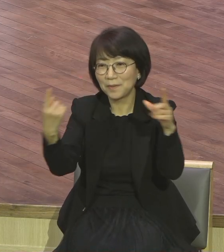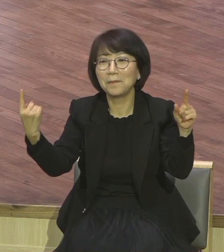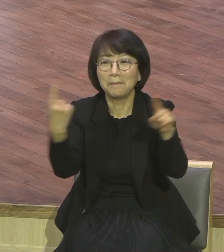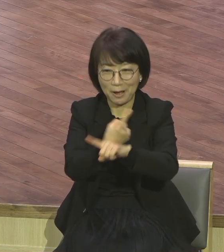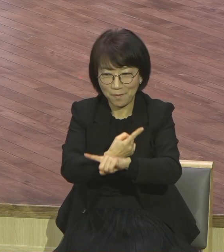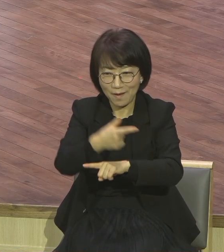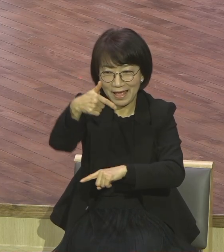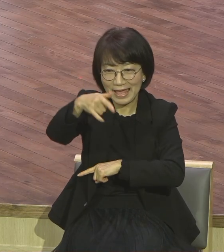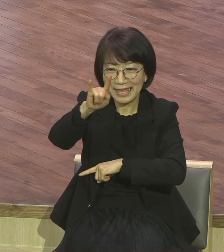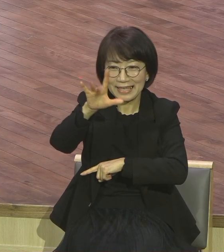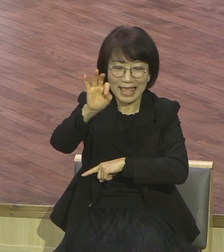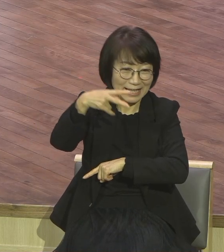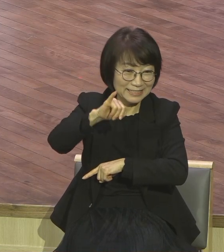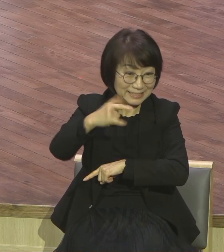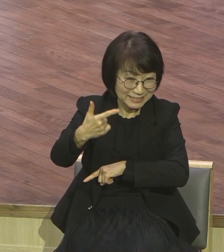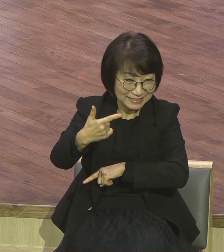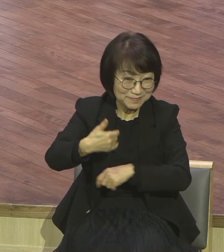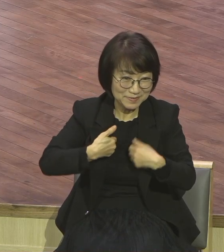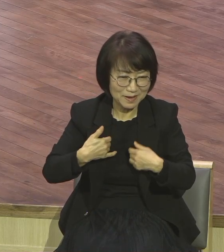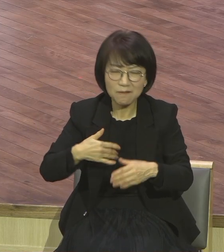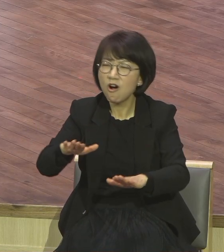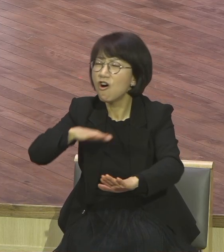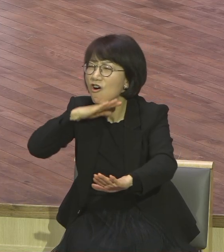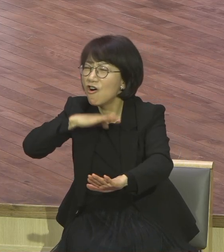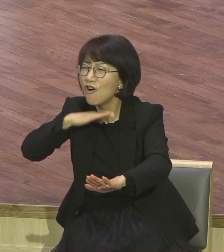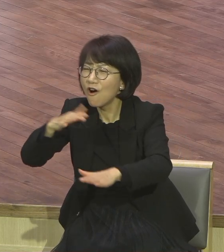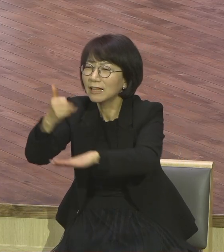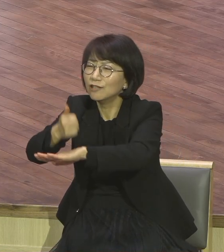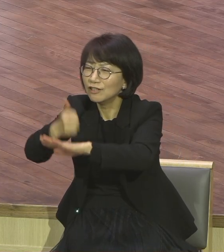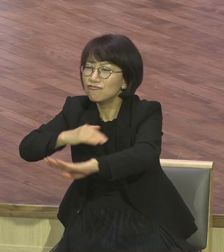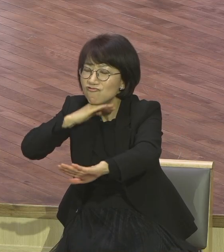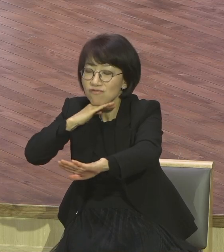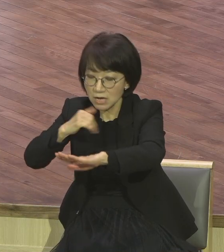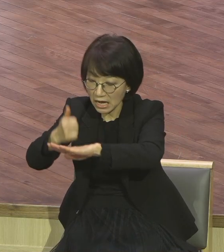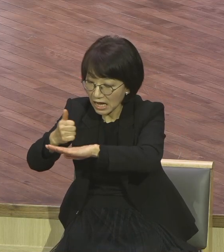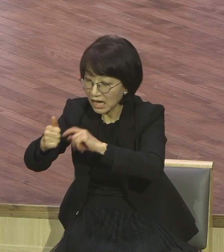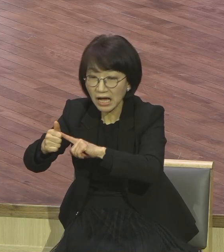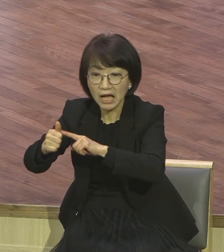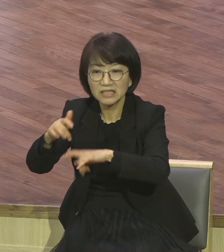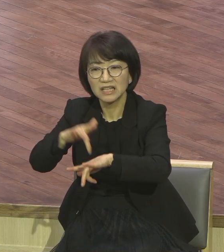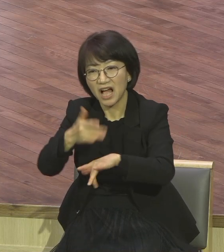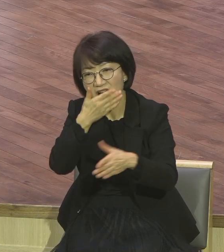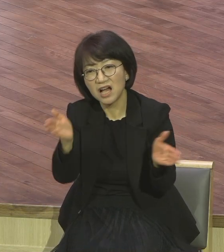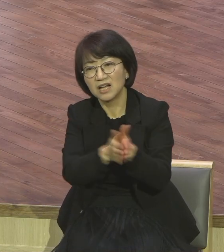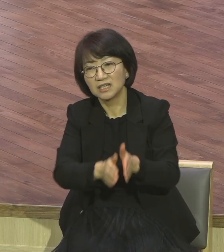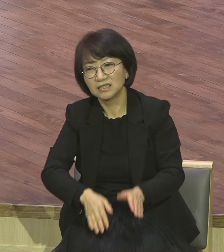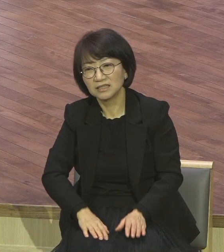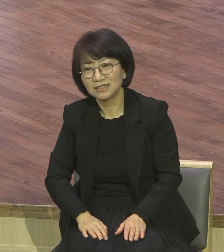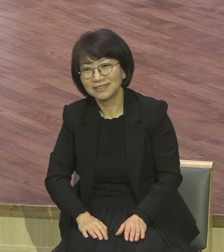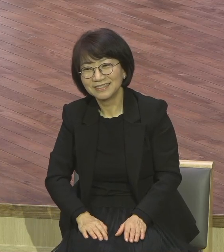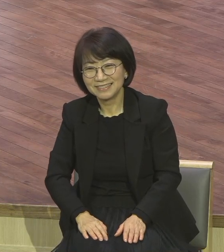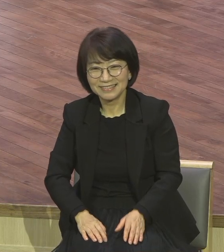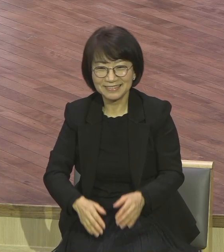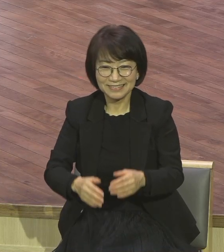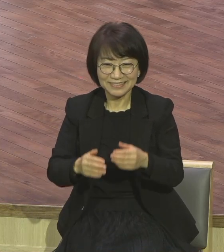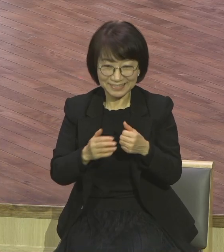절대 속이는 말이에요. 오직 그리스도로 가진 불이 처지라 돼야 돼요. 그렇게 될 때